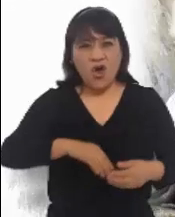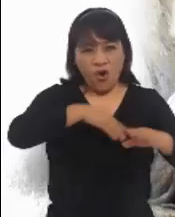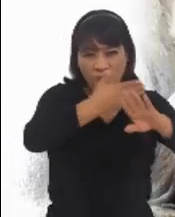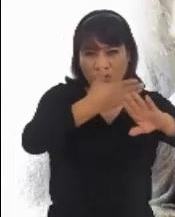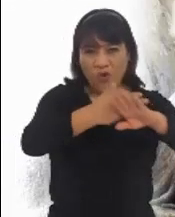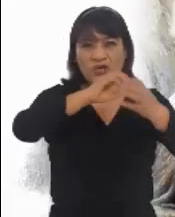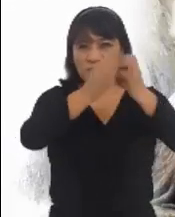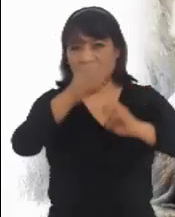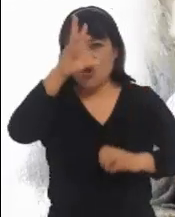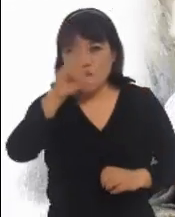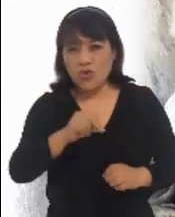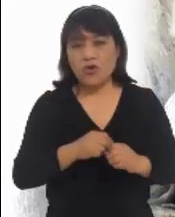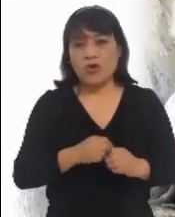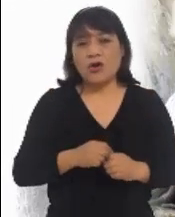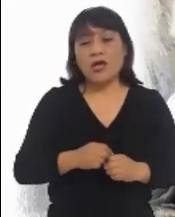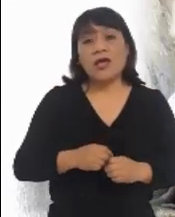Contemplemos a Jesús.